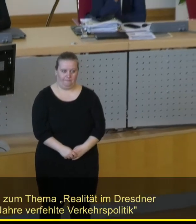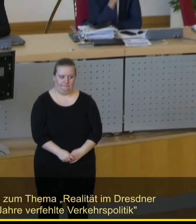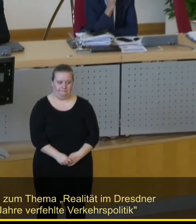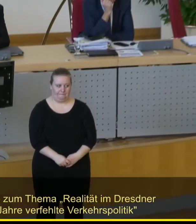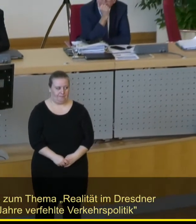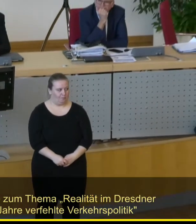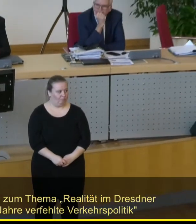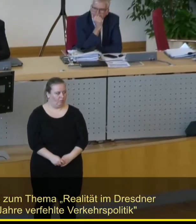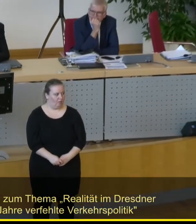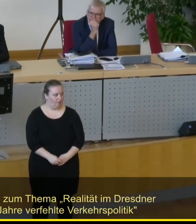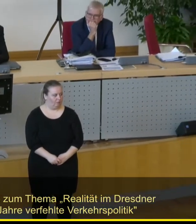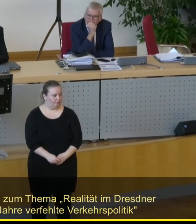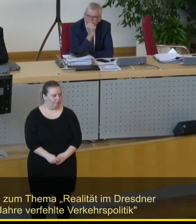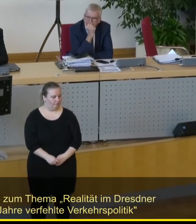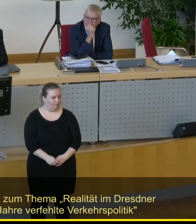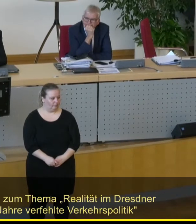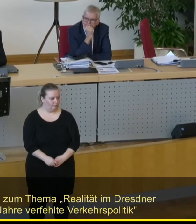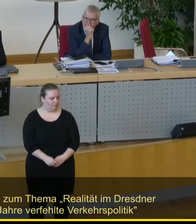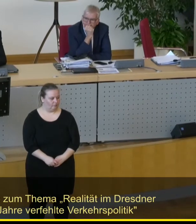Als nächstes Fraktion Die Linke, Herr Wirtz.